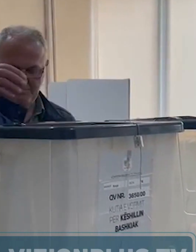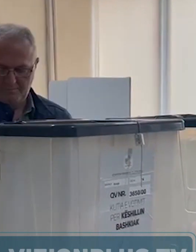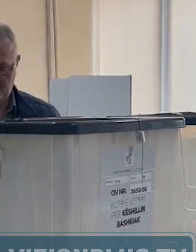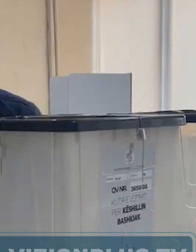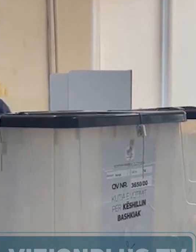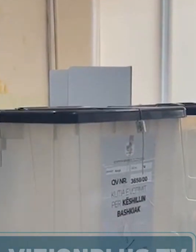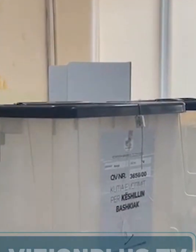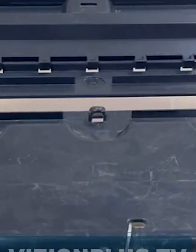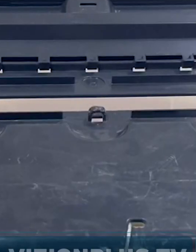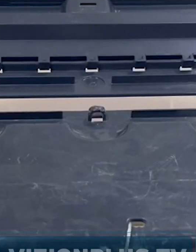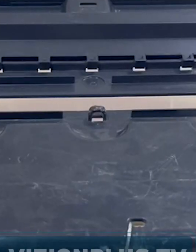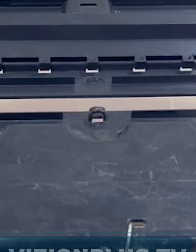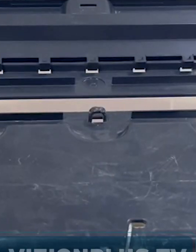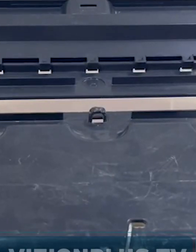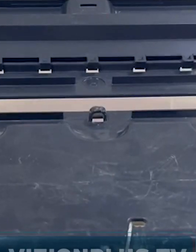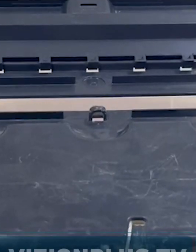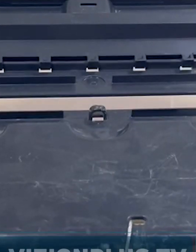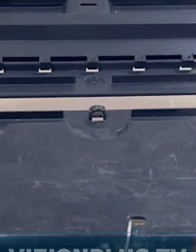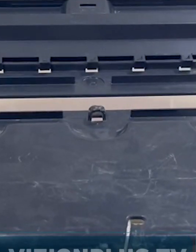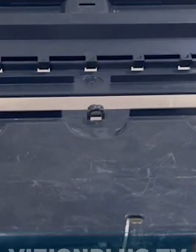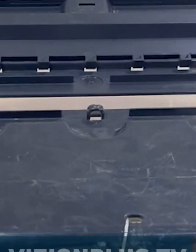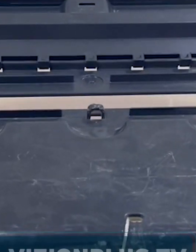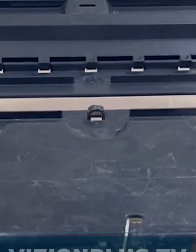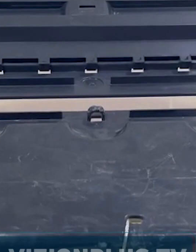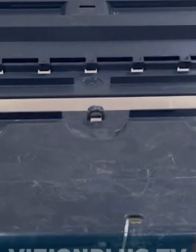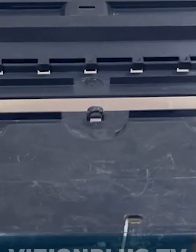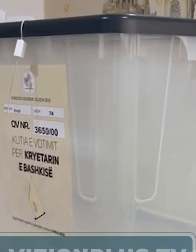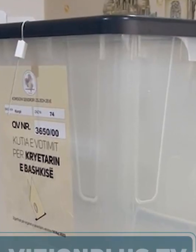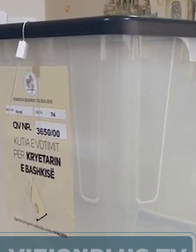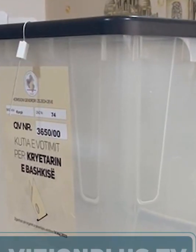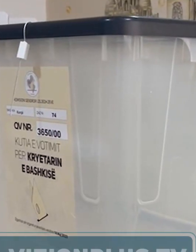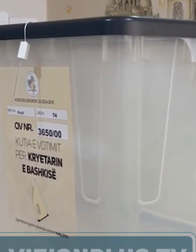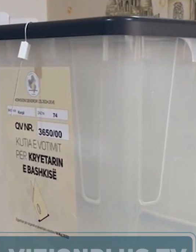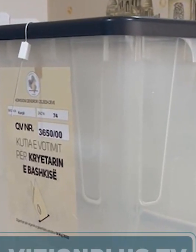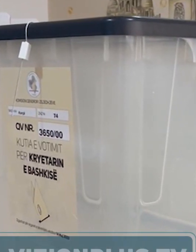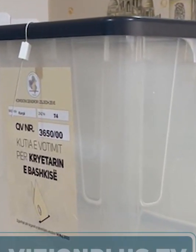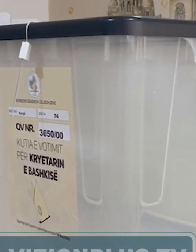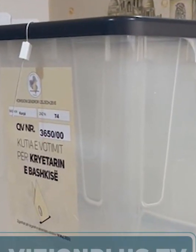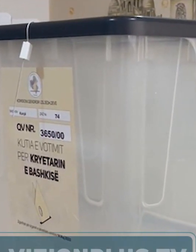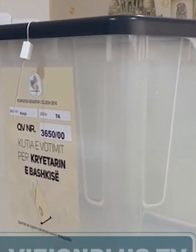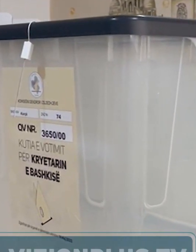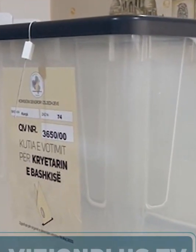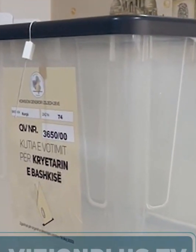problemi dhe se sa mundë konsidore të problematike kjo situatë. Gjithse si,